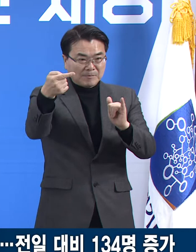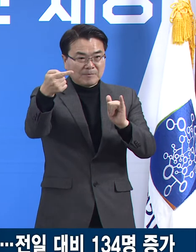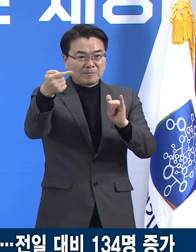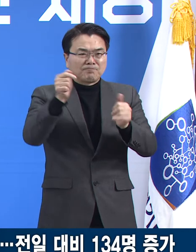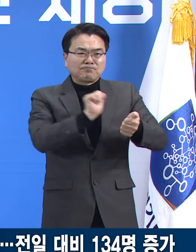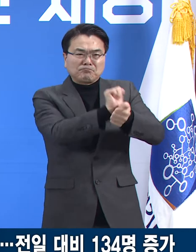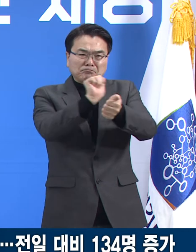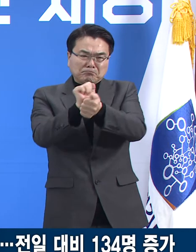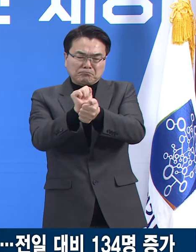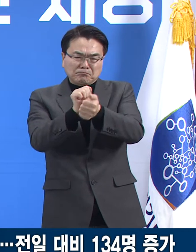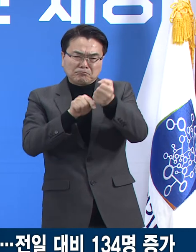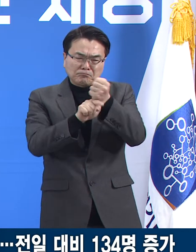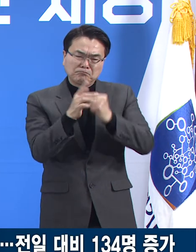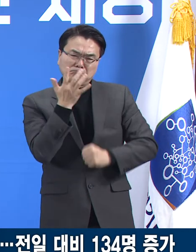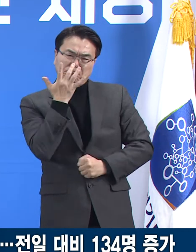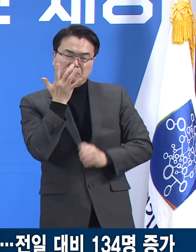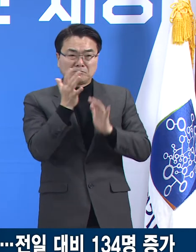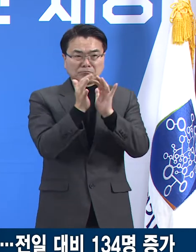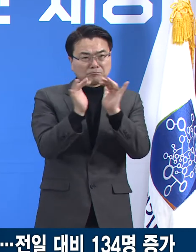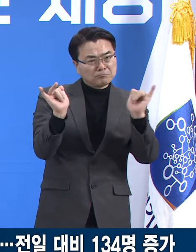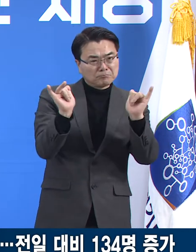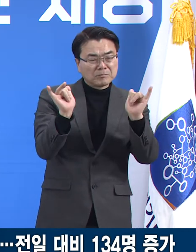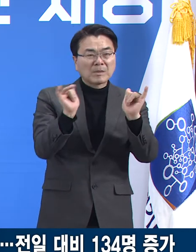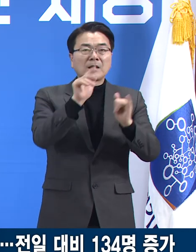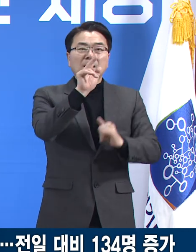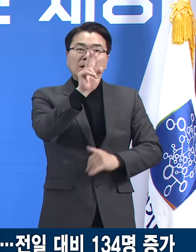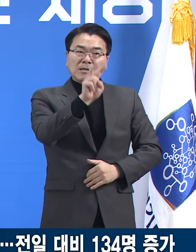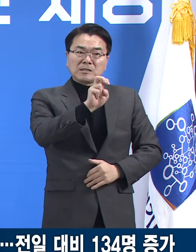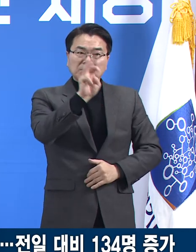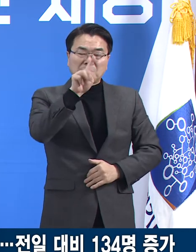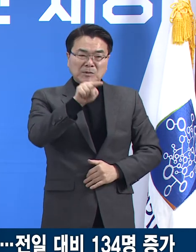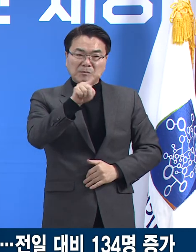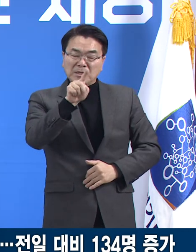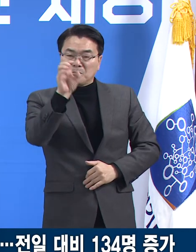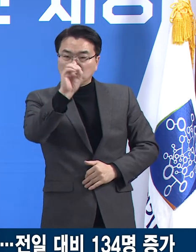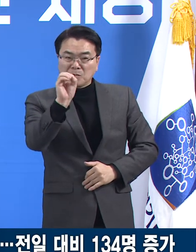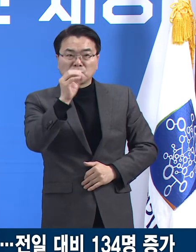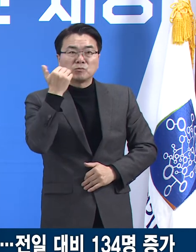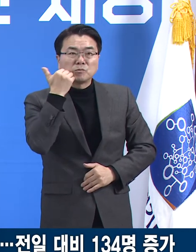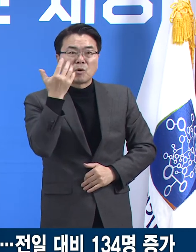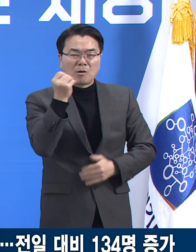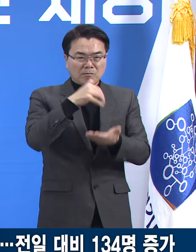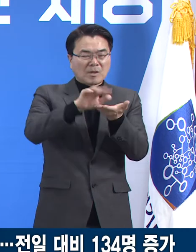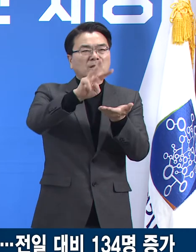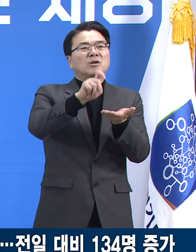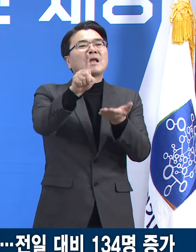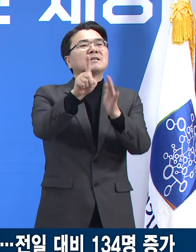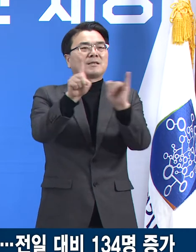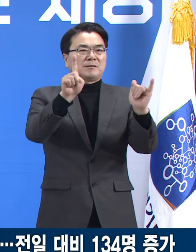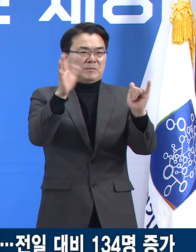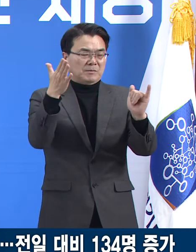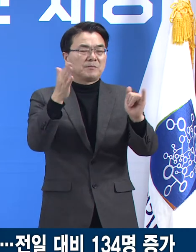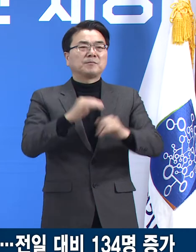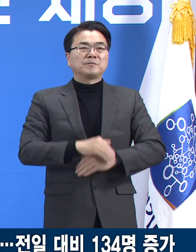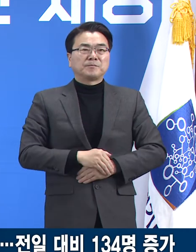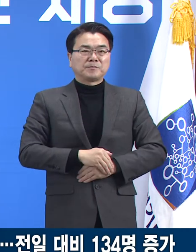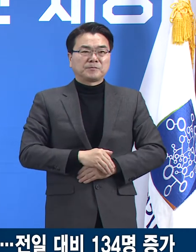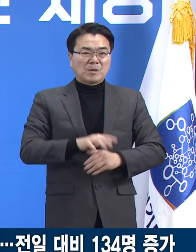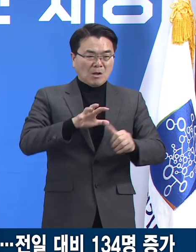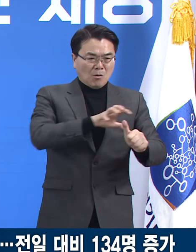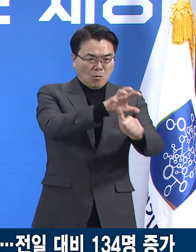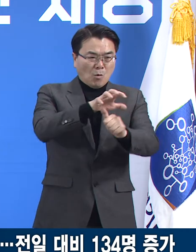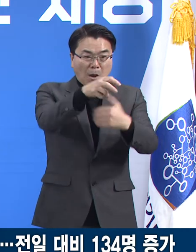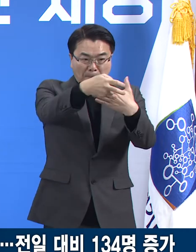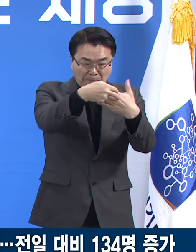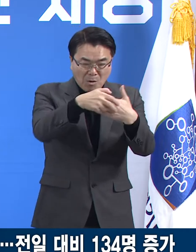감염 경로를 알 수 없는 확진자는 23.1%인 31명입니다. 요양병원,